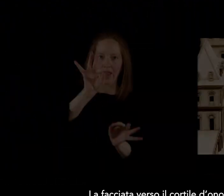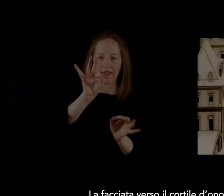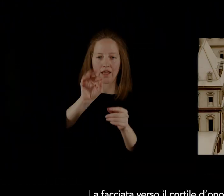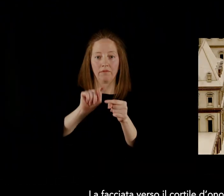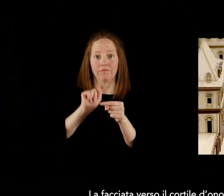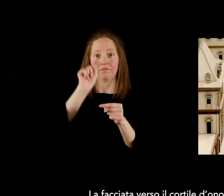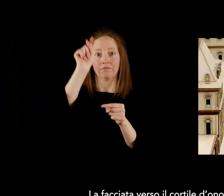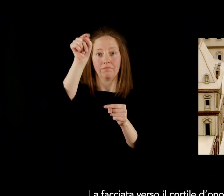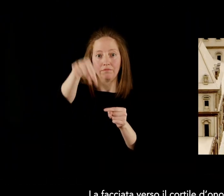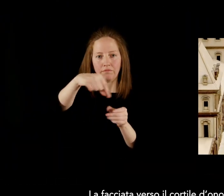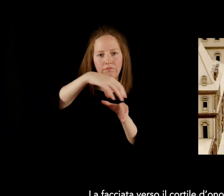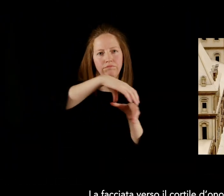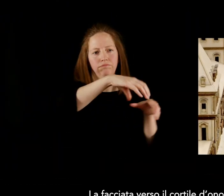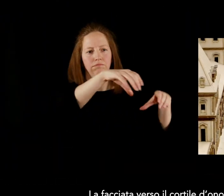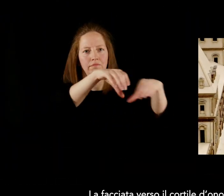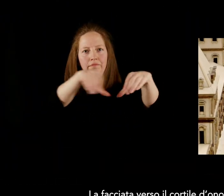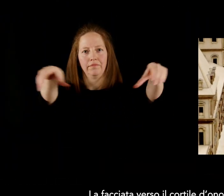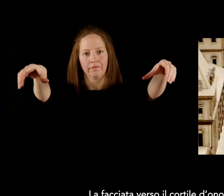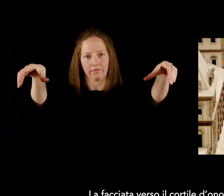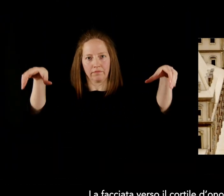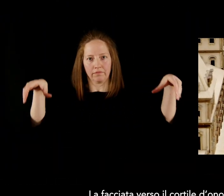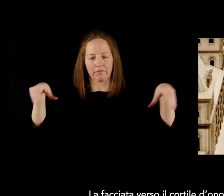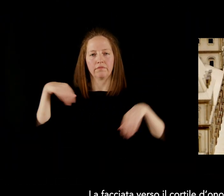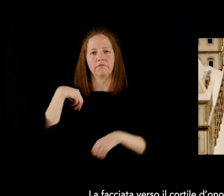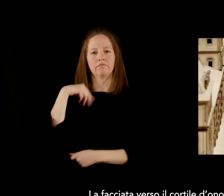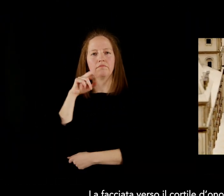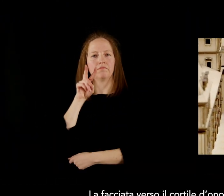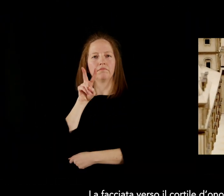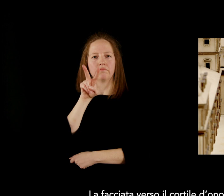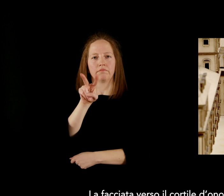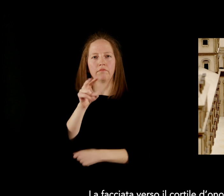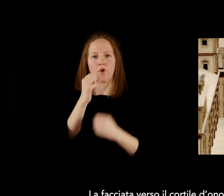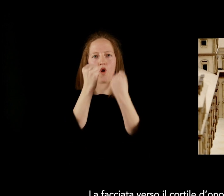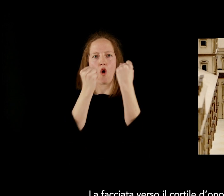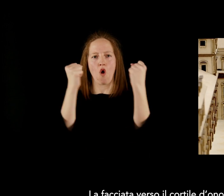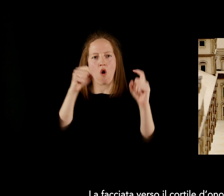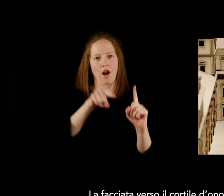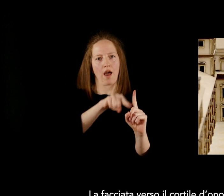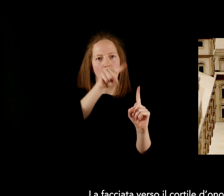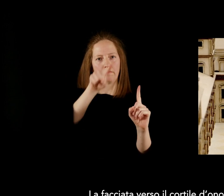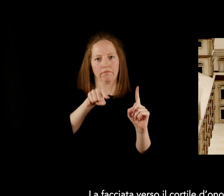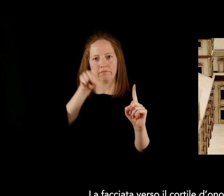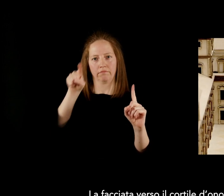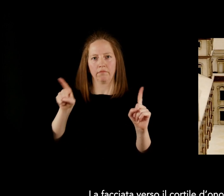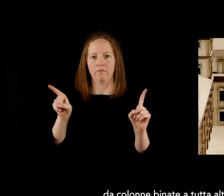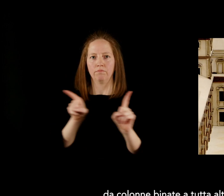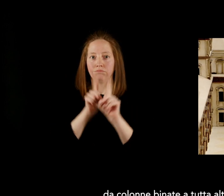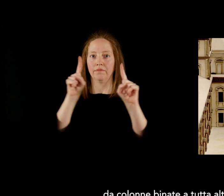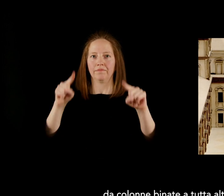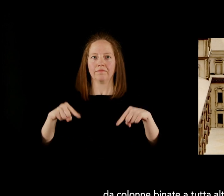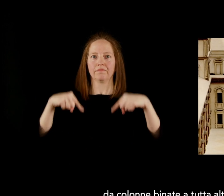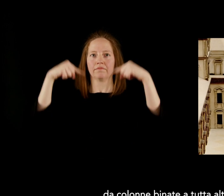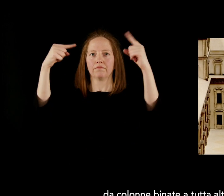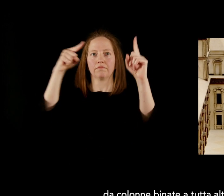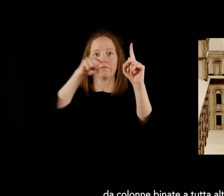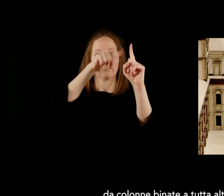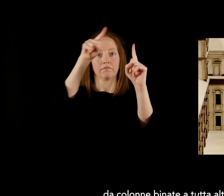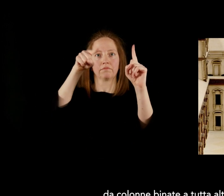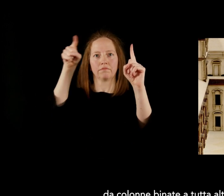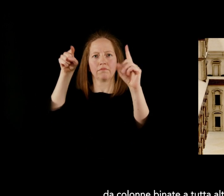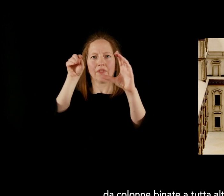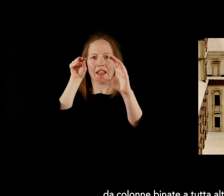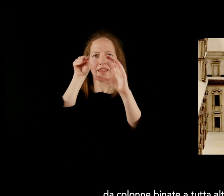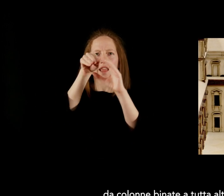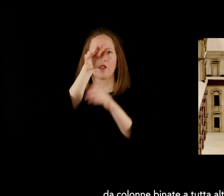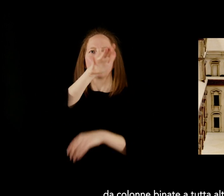La facciata verso il cortile d'onore è caratterizzata da una porzione centrale delimitata a destra e a sinistra da colonne binate a tutta